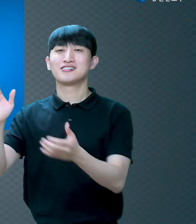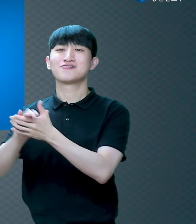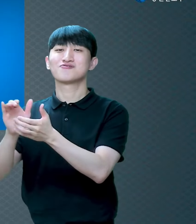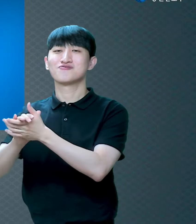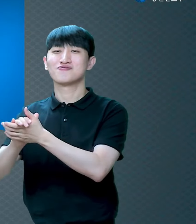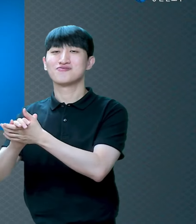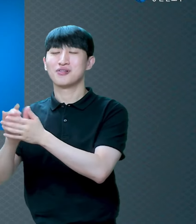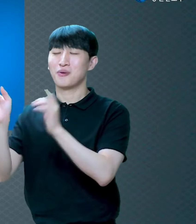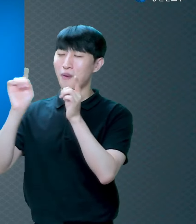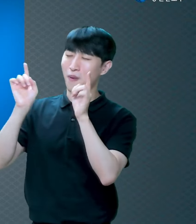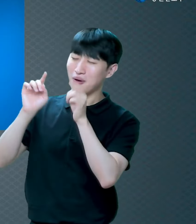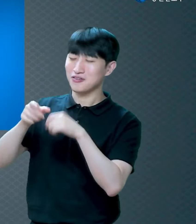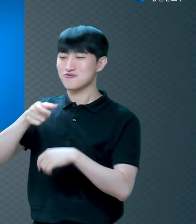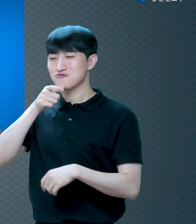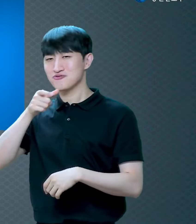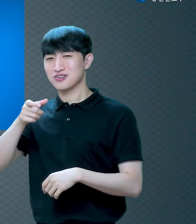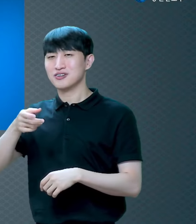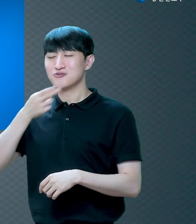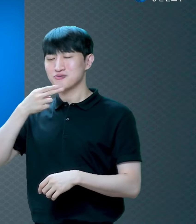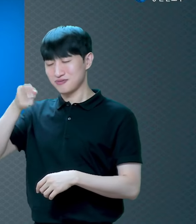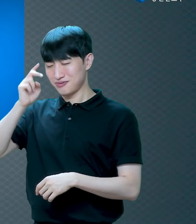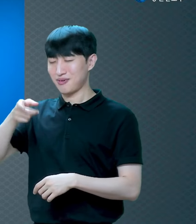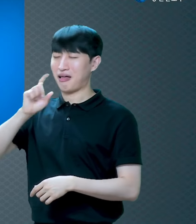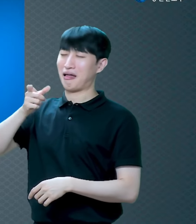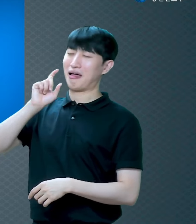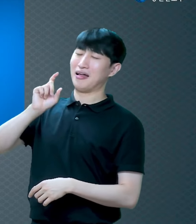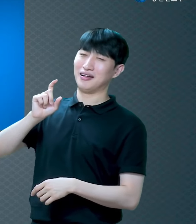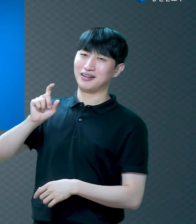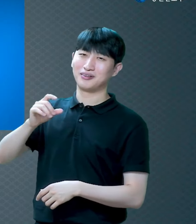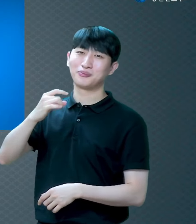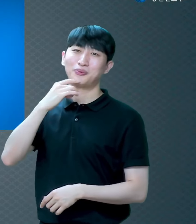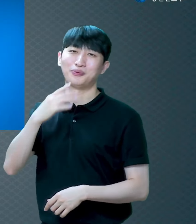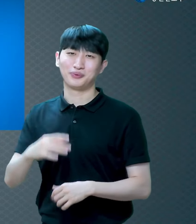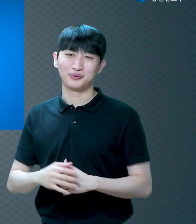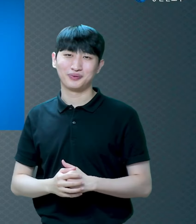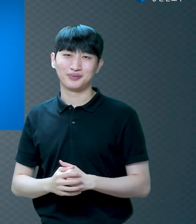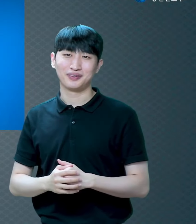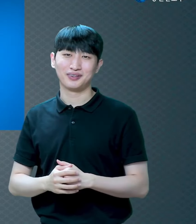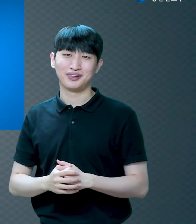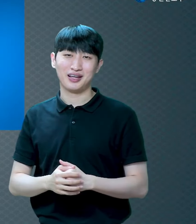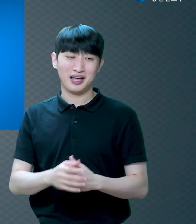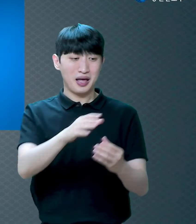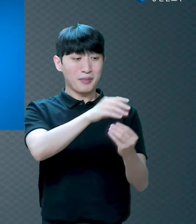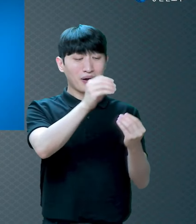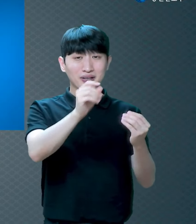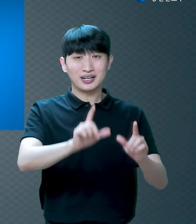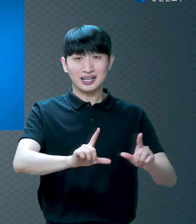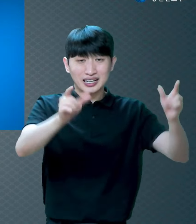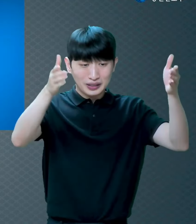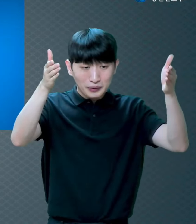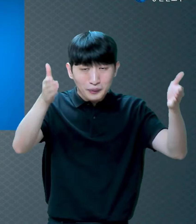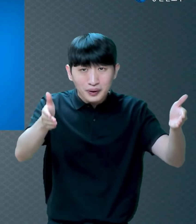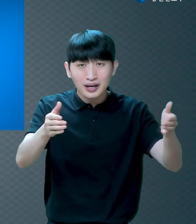한 며칠 있는 동안에 제가 있던 방은 술병으로 바닥이 꽉 차요